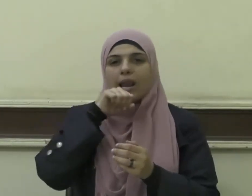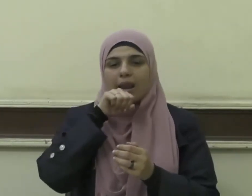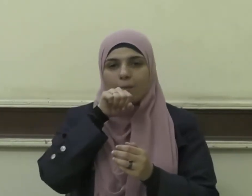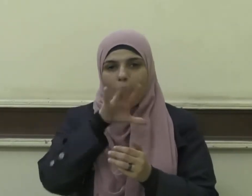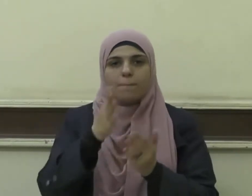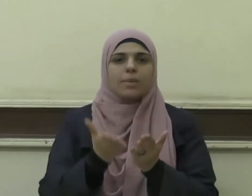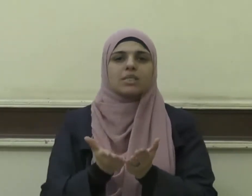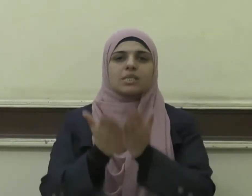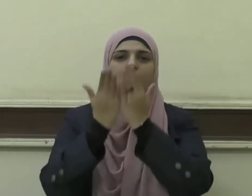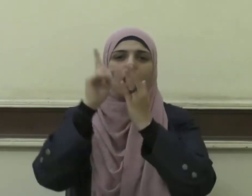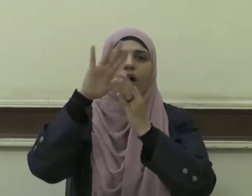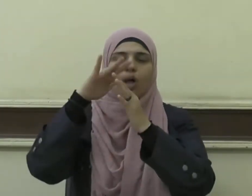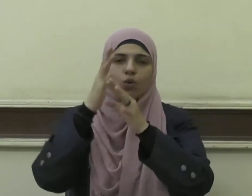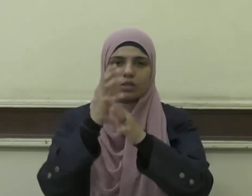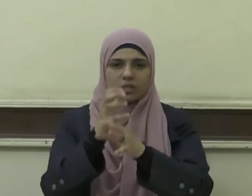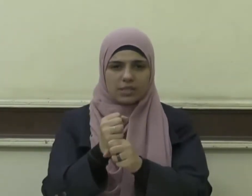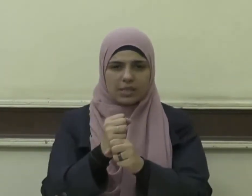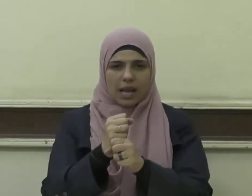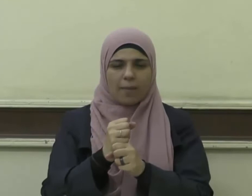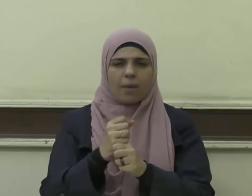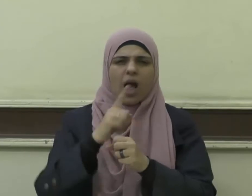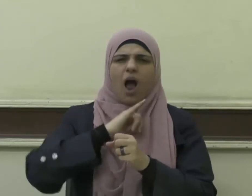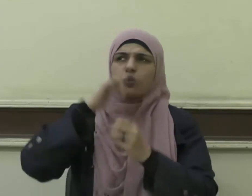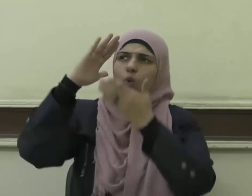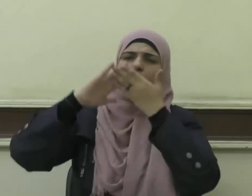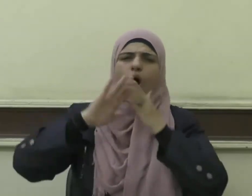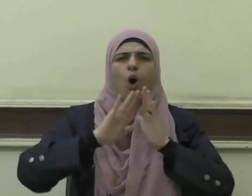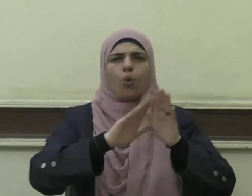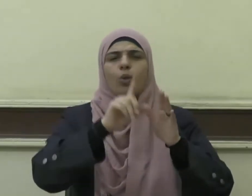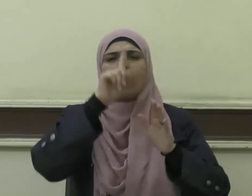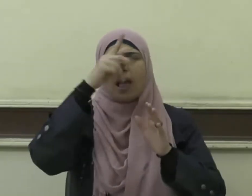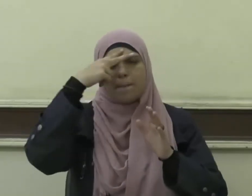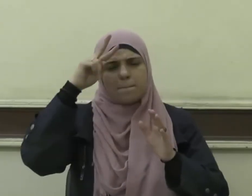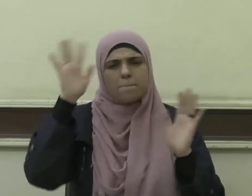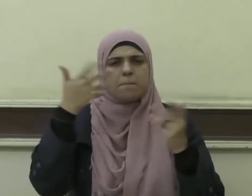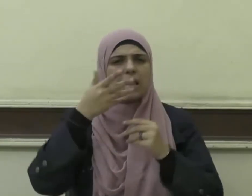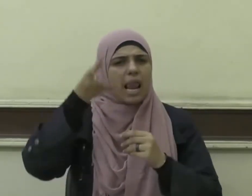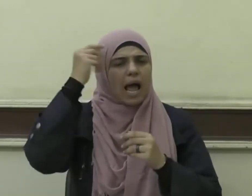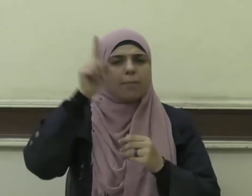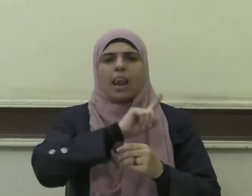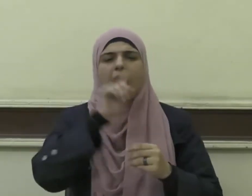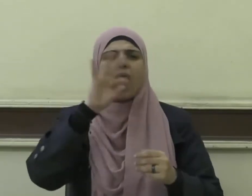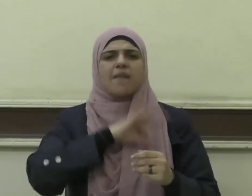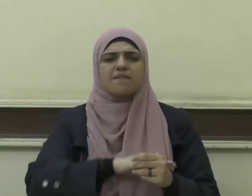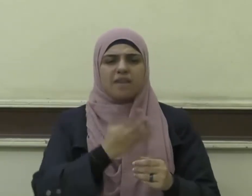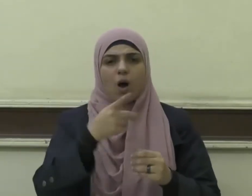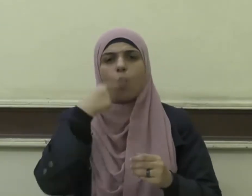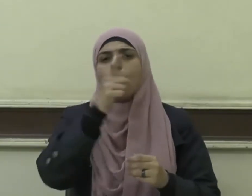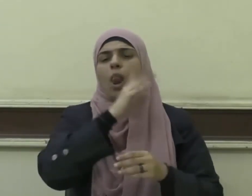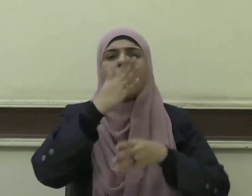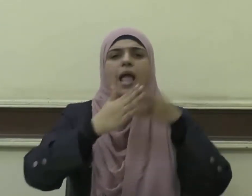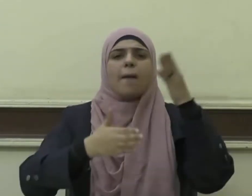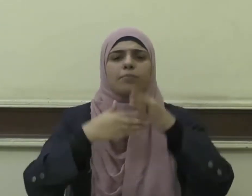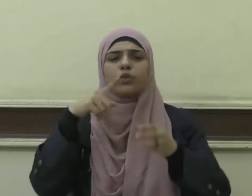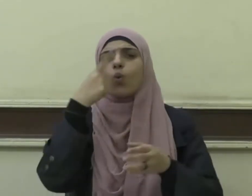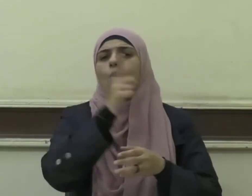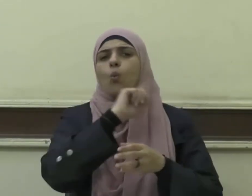وسلم يستعيذ بالله من العلم الذي لا ينفع ولا يبني ولا يعمر